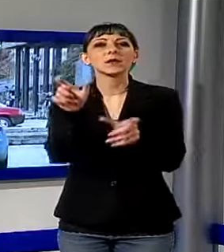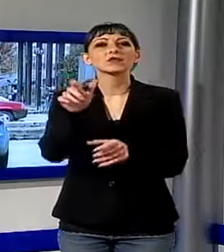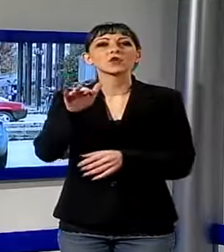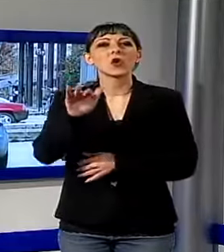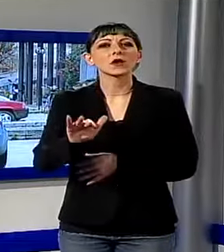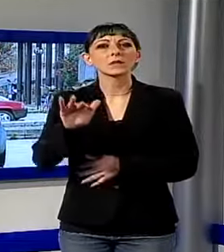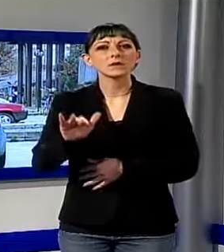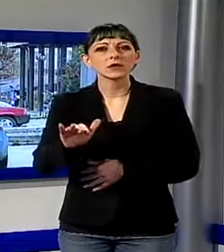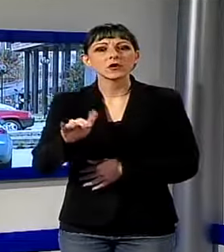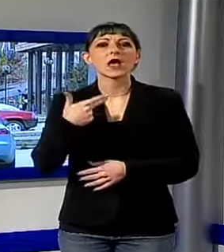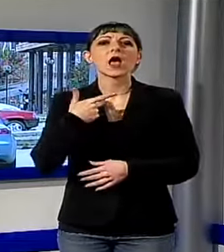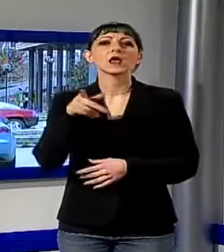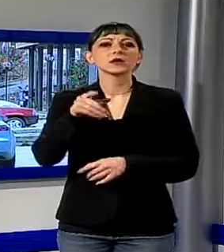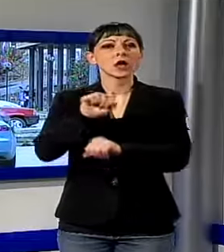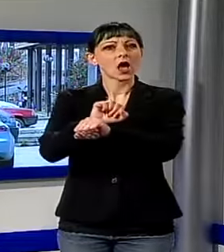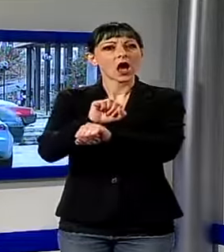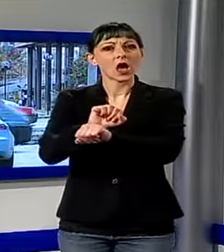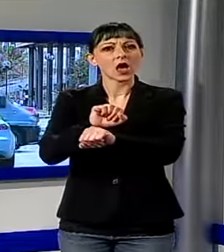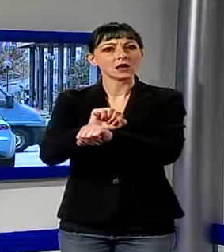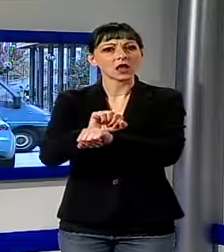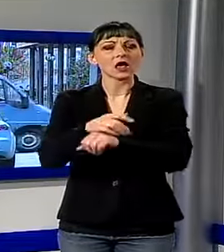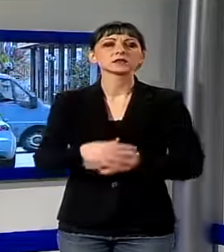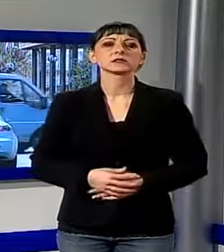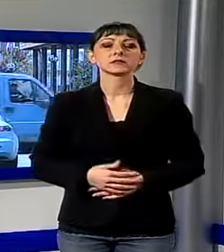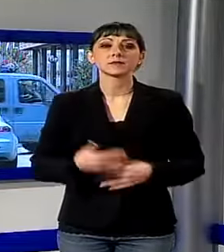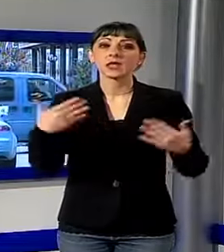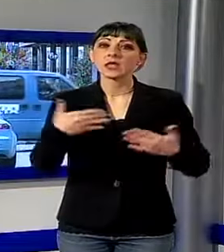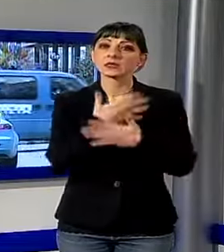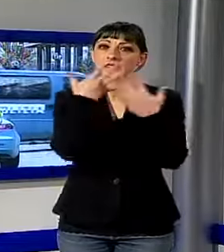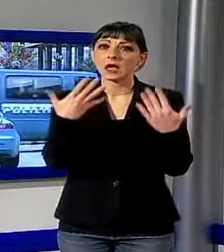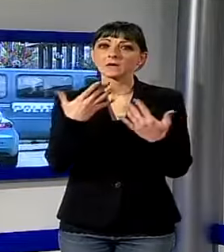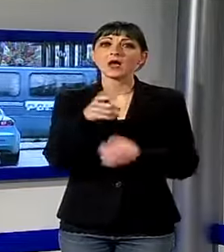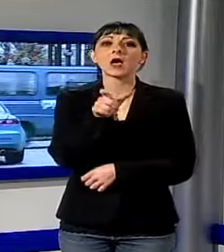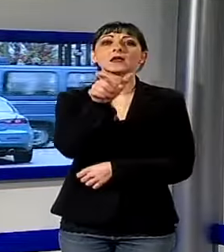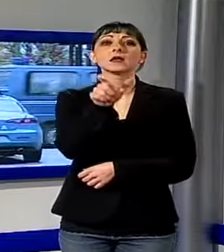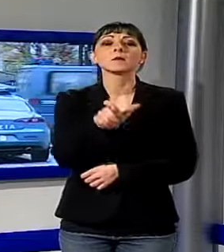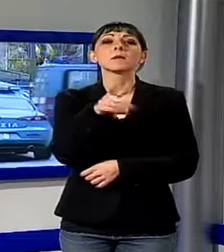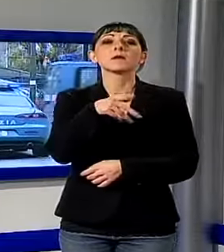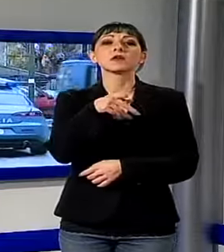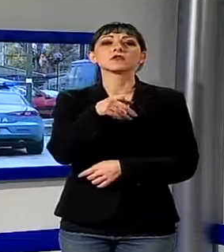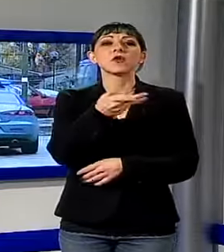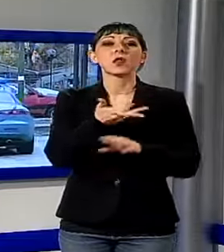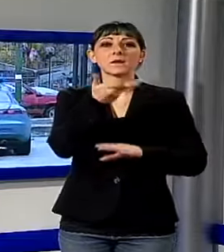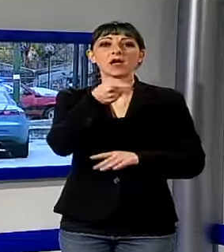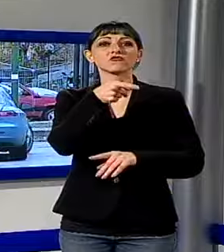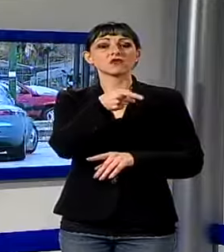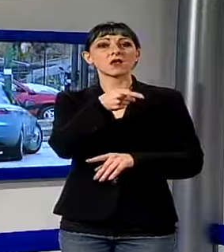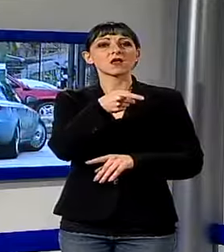interrogato il 18enne difeso dall'avvocato Massimo Landi. Il giovane ha risposto alle domande degli investigatori